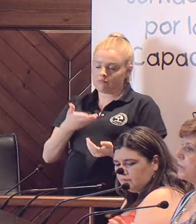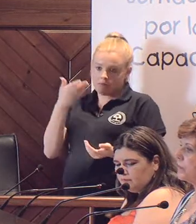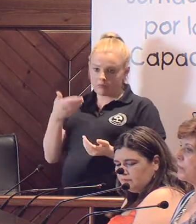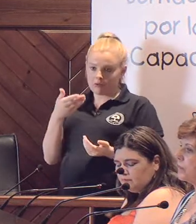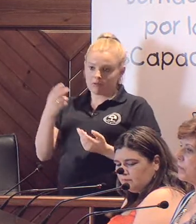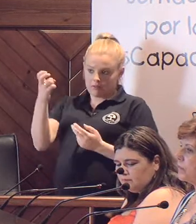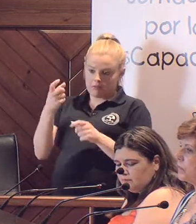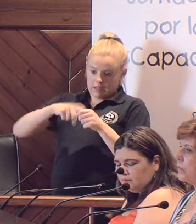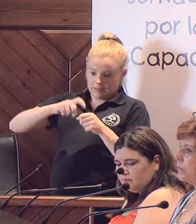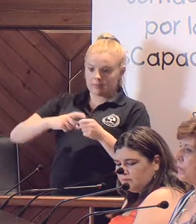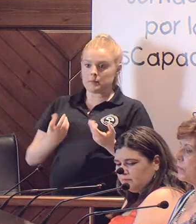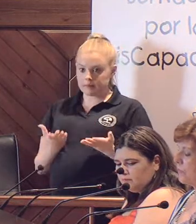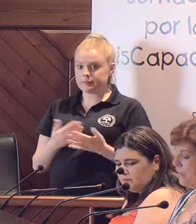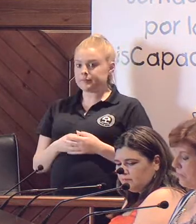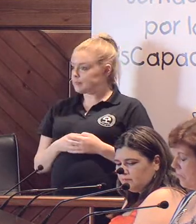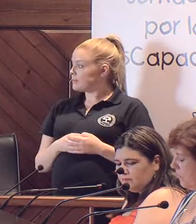estas jornadas.